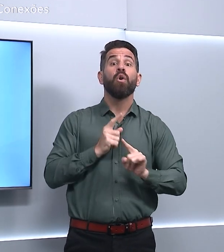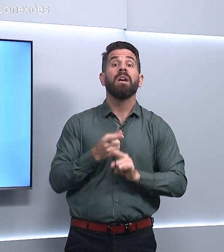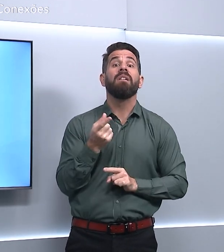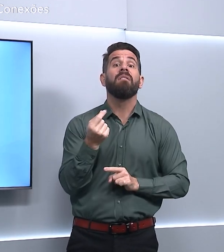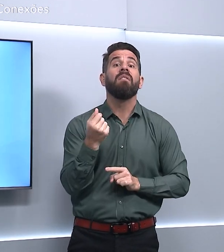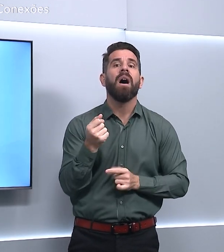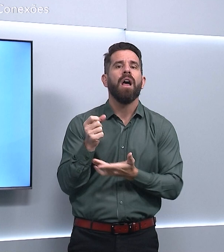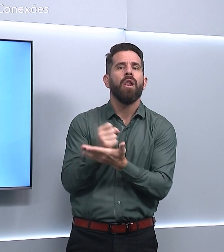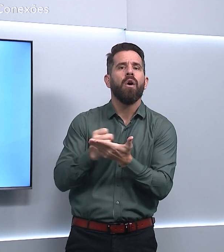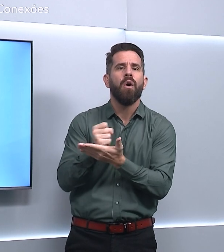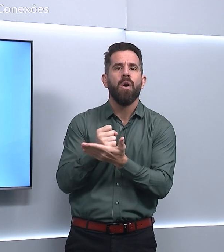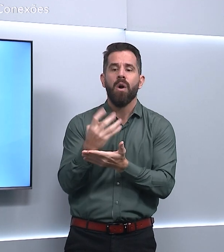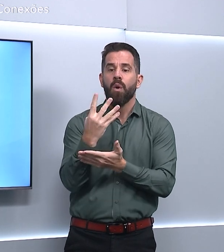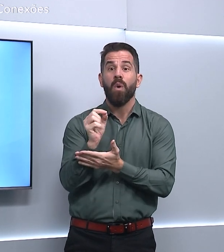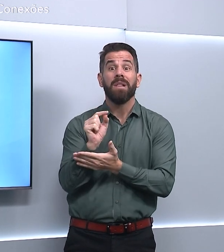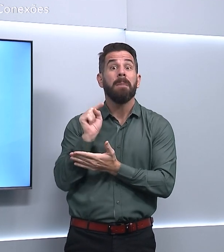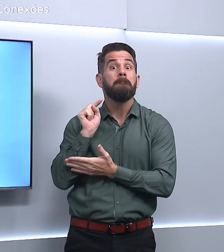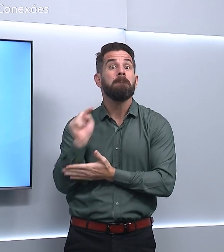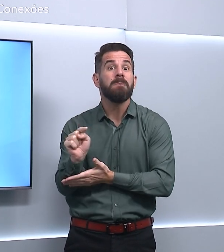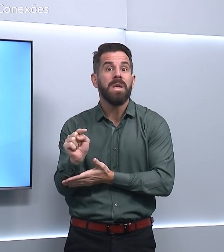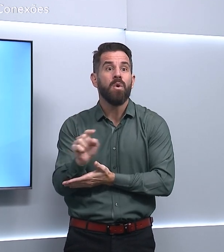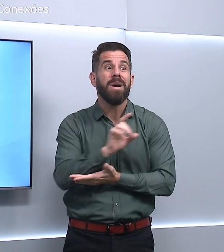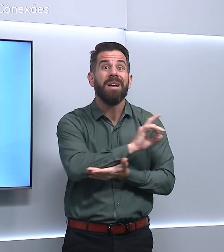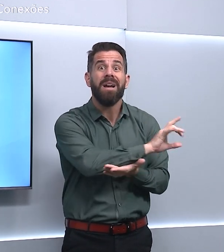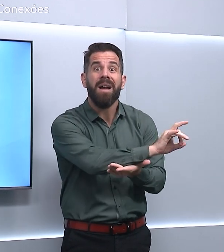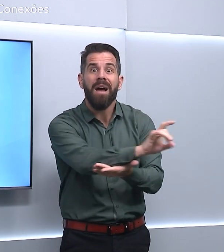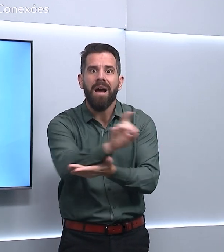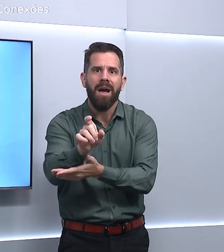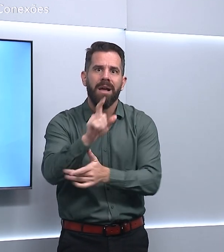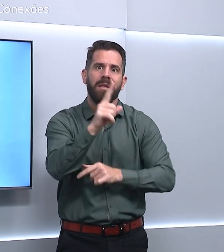R$ 40 mil por pessoa por ano.